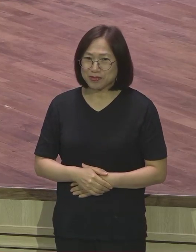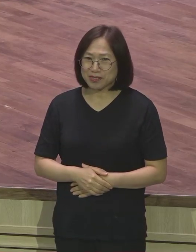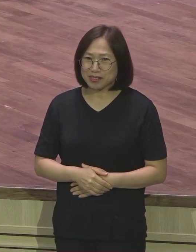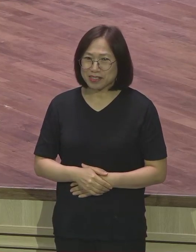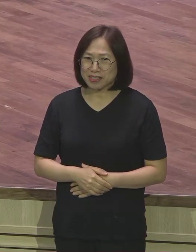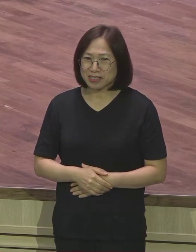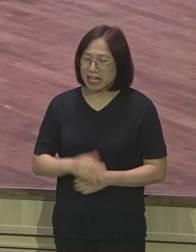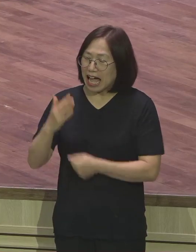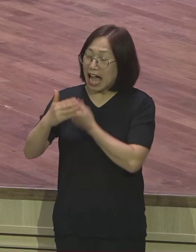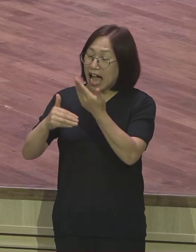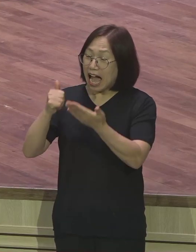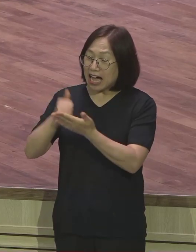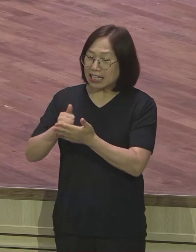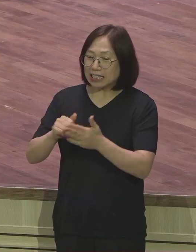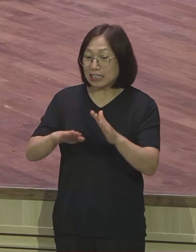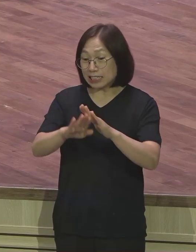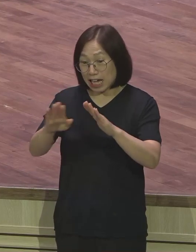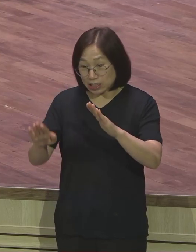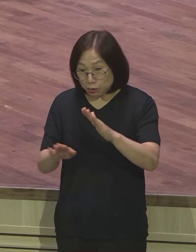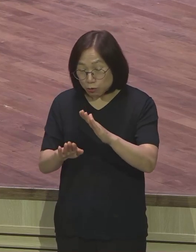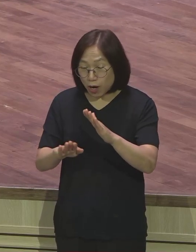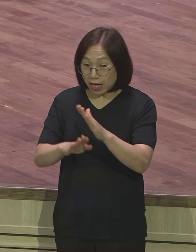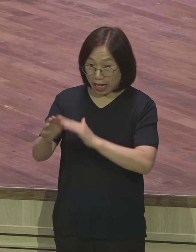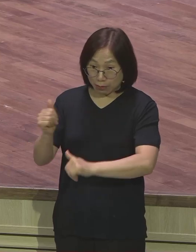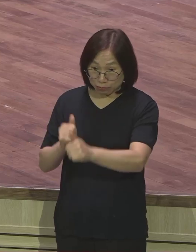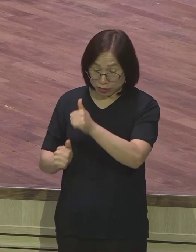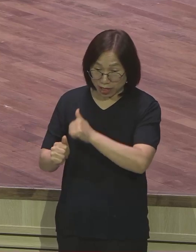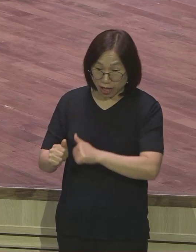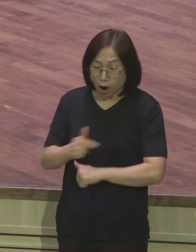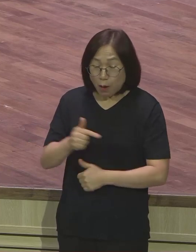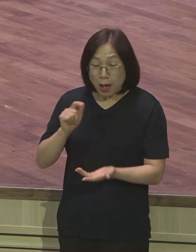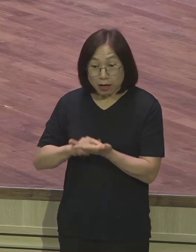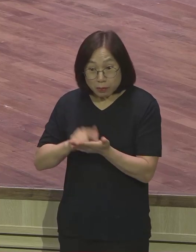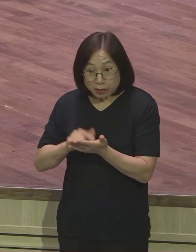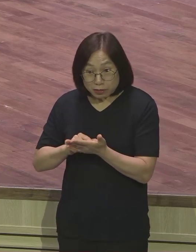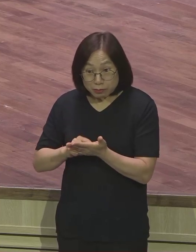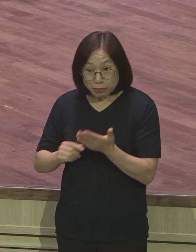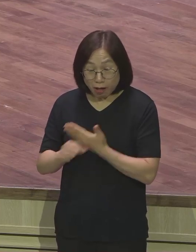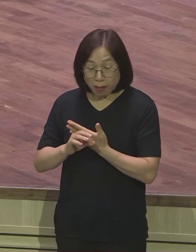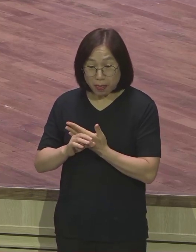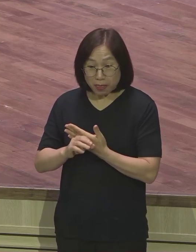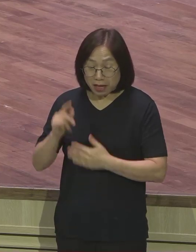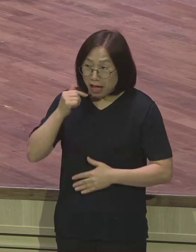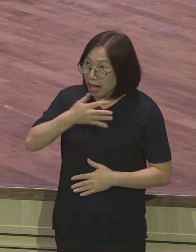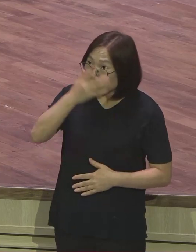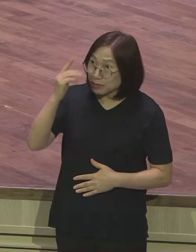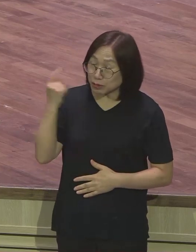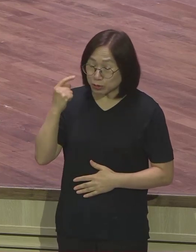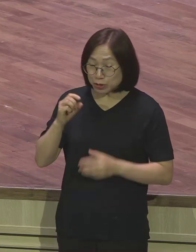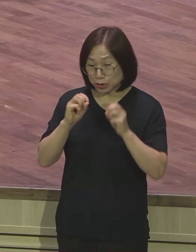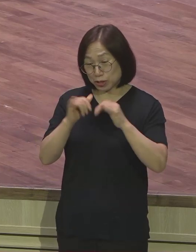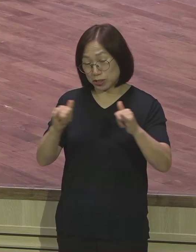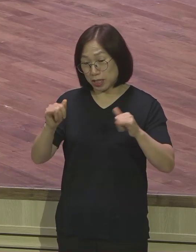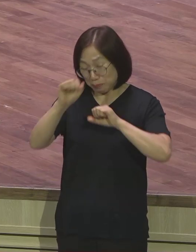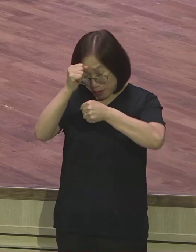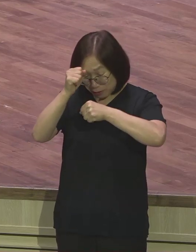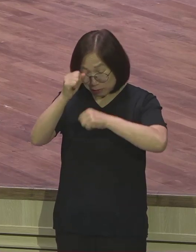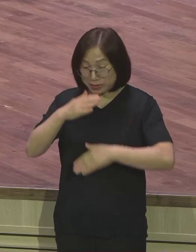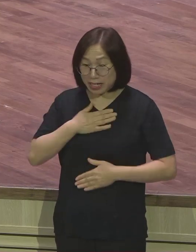하나님이 그 가정과 그 가문에 얼마나 급했으면 아름다운 소식을 전하는 자의 발걸음으로 나를 보내시는